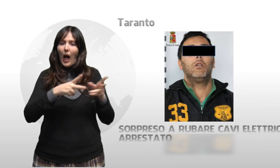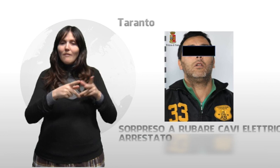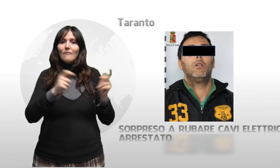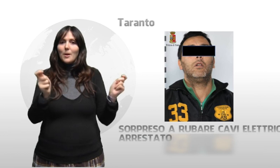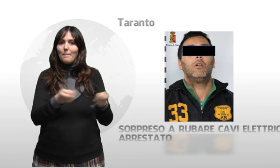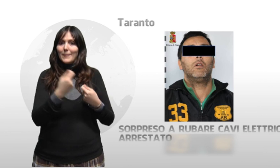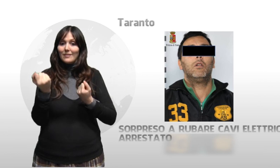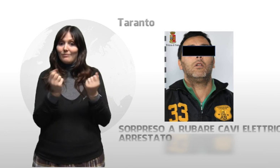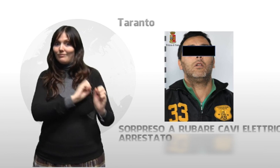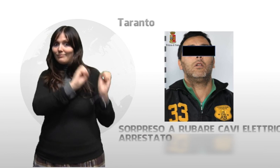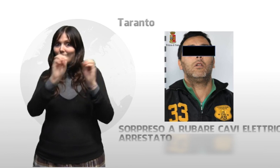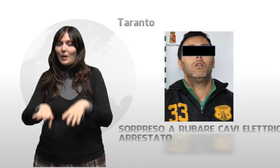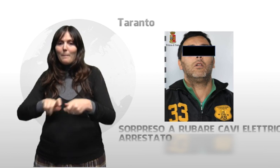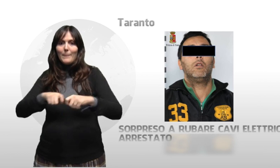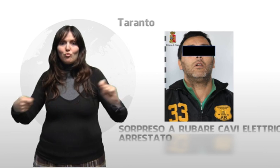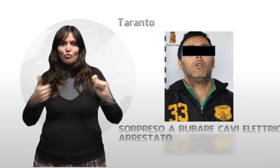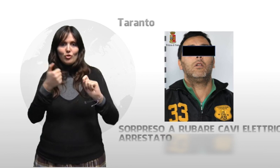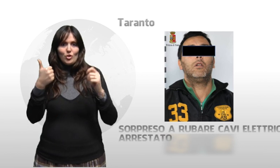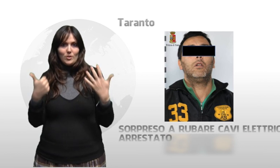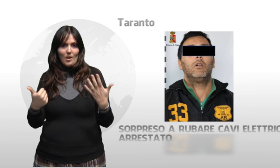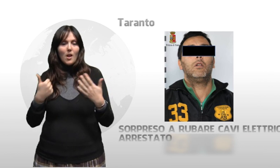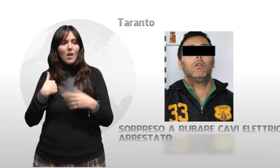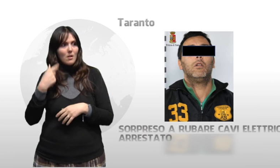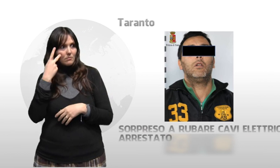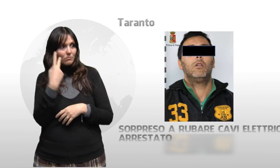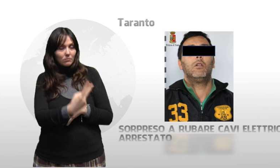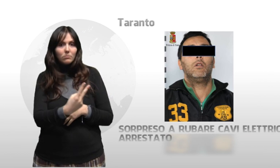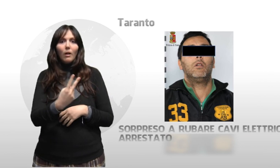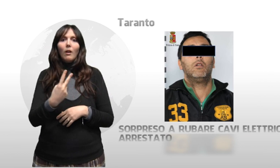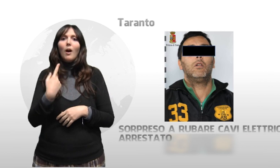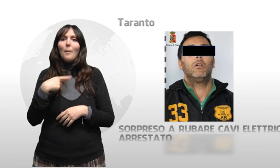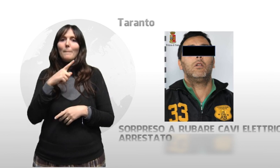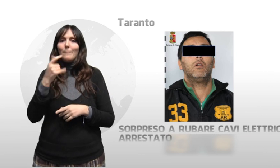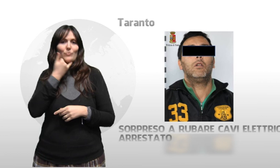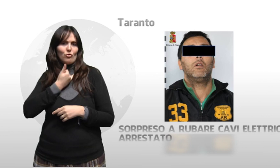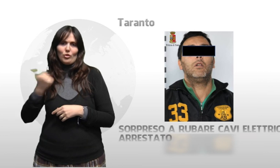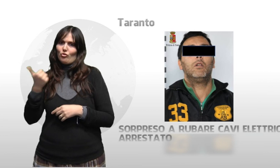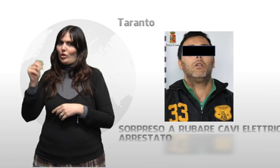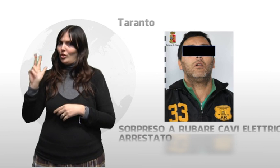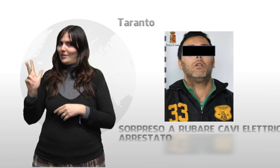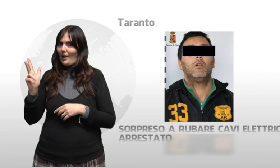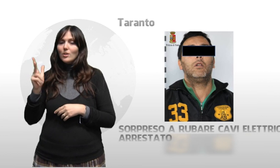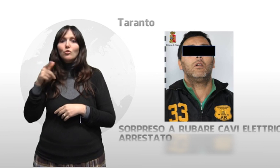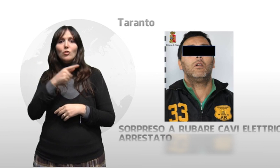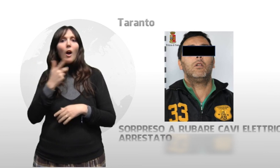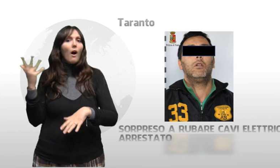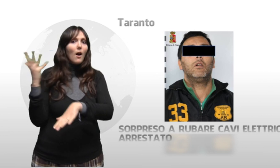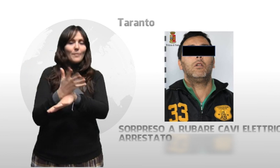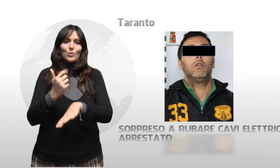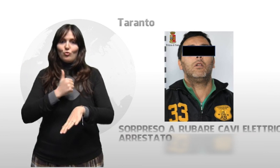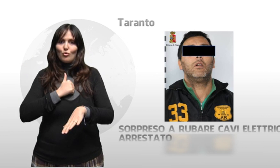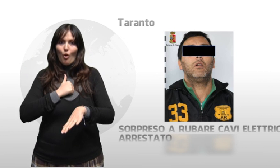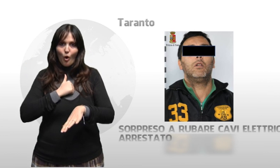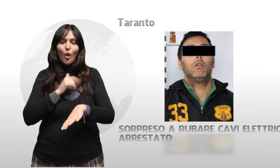Il poliziotto, dopo aver allertato il 113 per evitare che i due ladri potessero far perdere le proprie tracce, ha agito da solo,